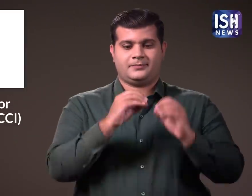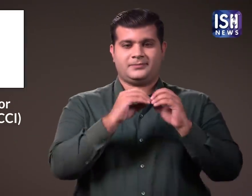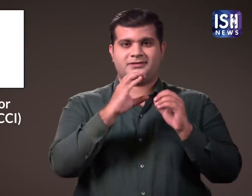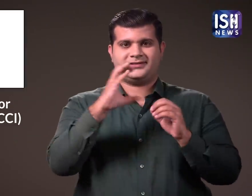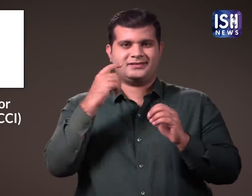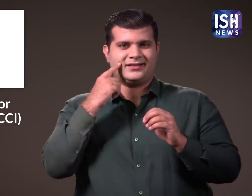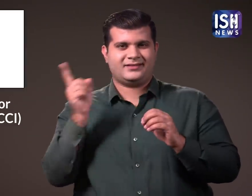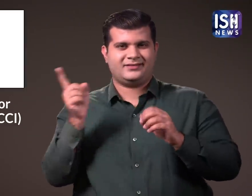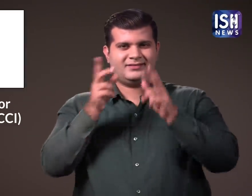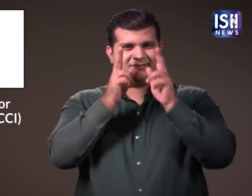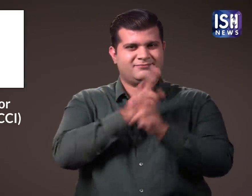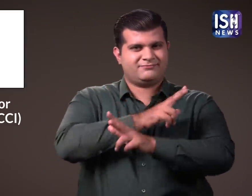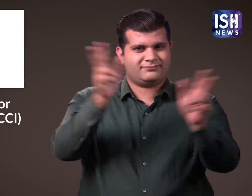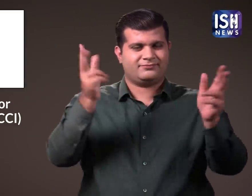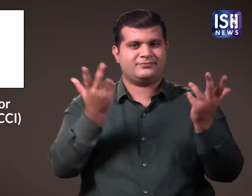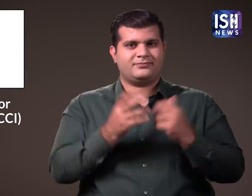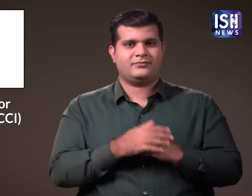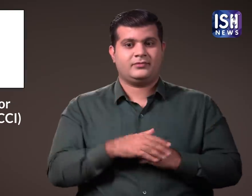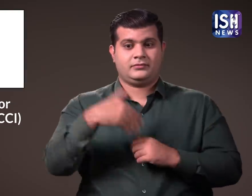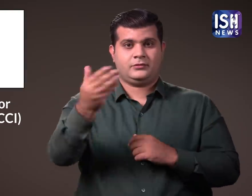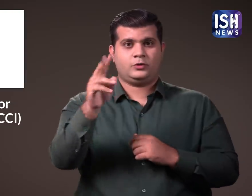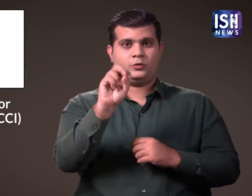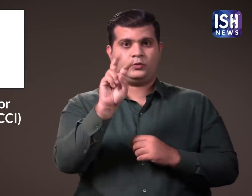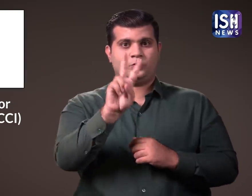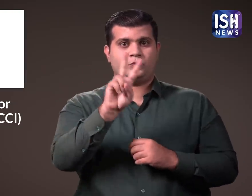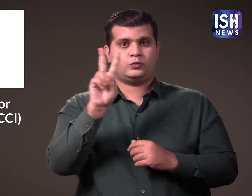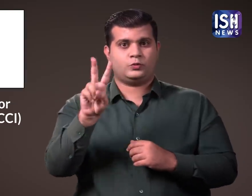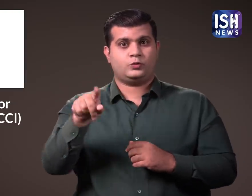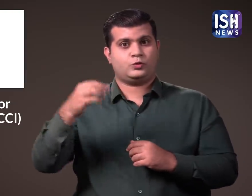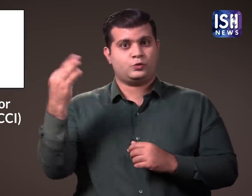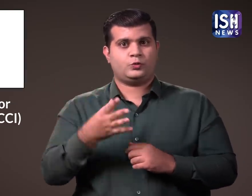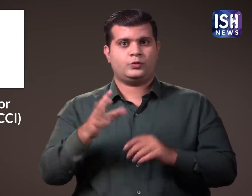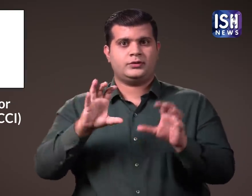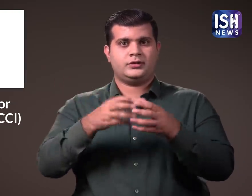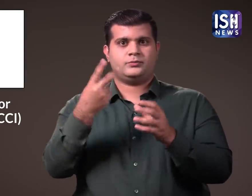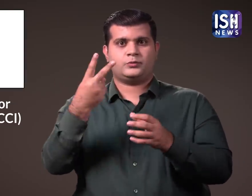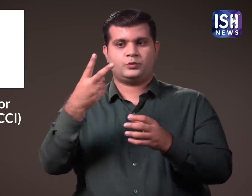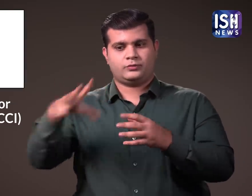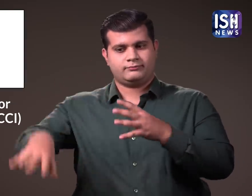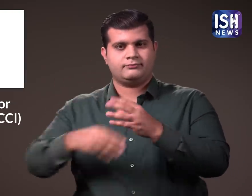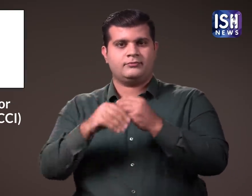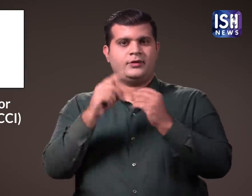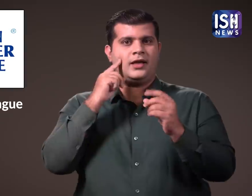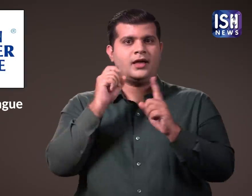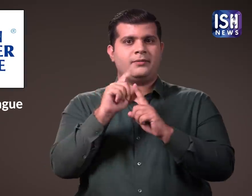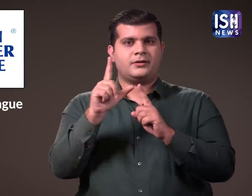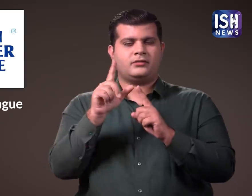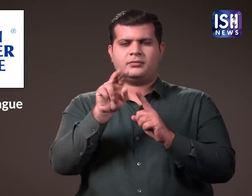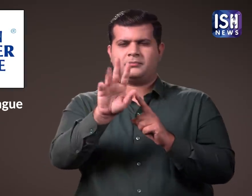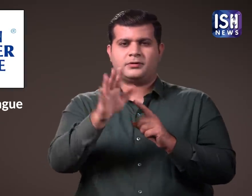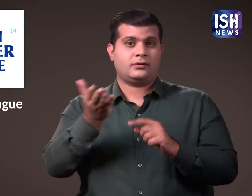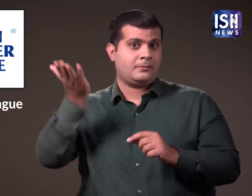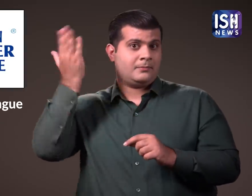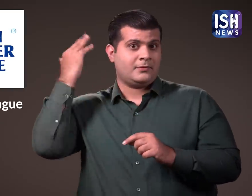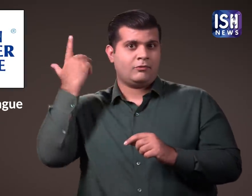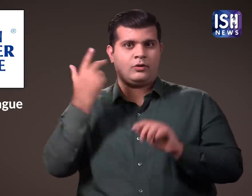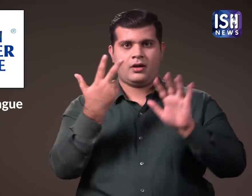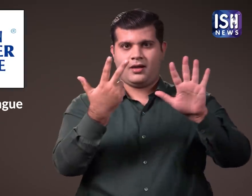पहले BCCI ने गोशना की थी कि 2022 में IPL में पहले की 8 टीमों की तुलना में दो और टीमे होंगी, पहले Mumbai Indians, Delhi